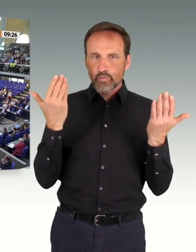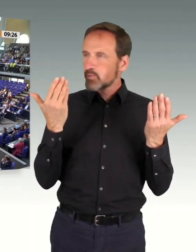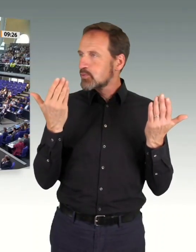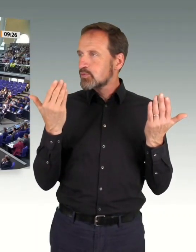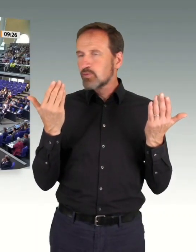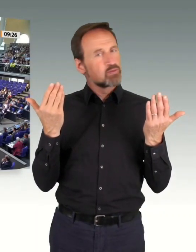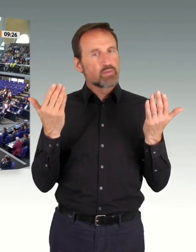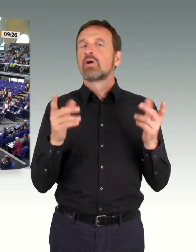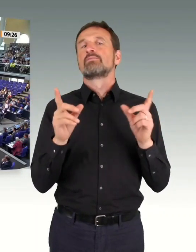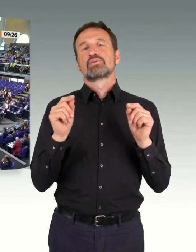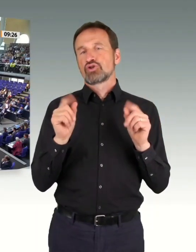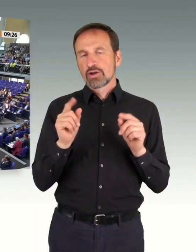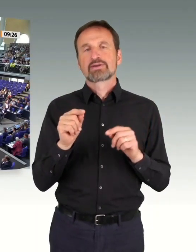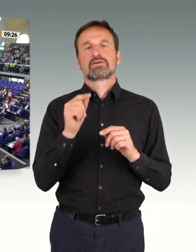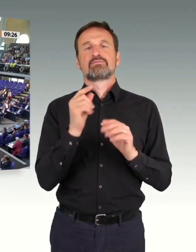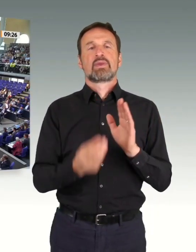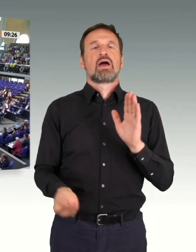Damit ist der Aufsetzungsantrag